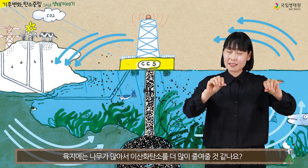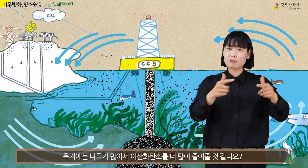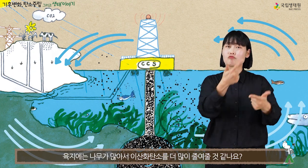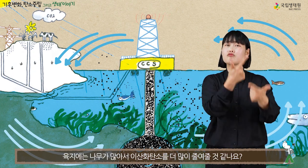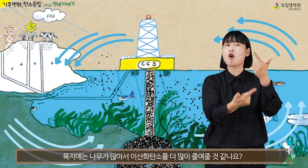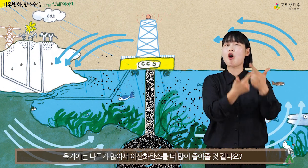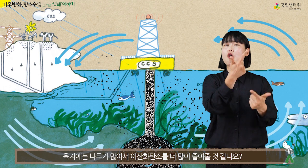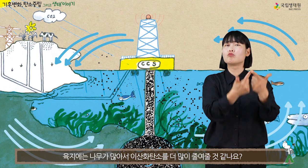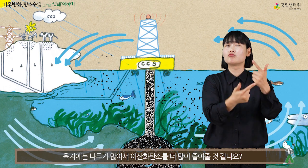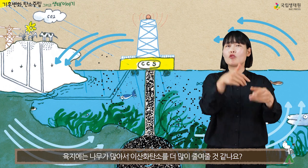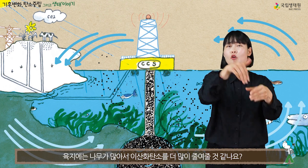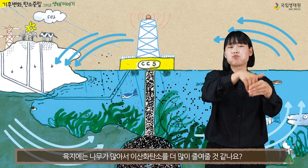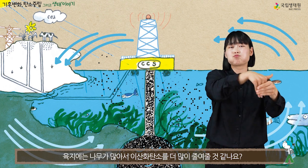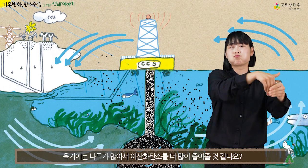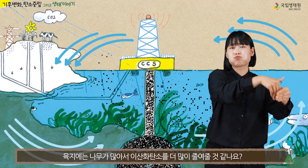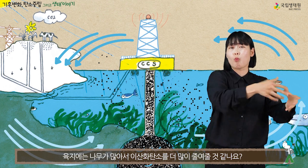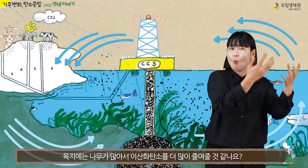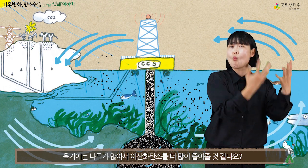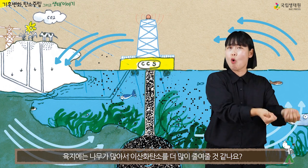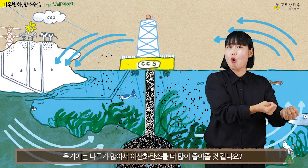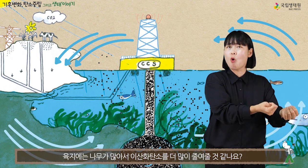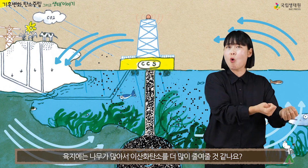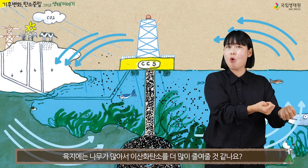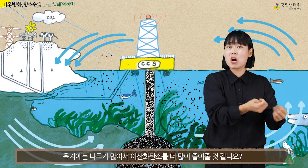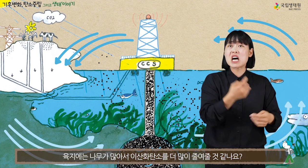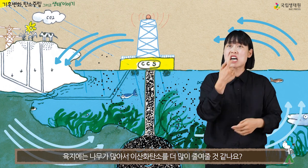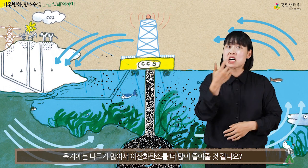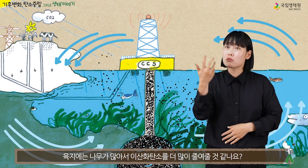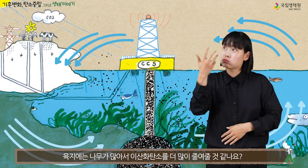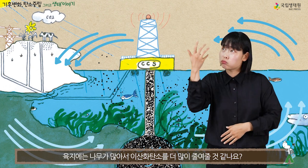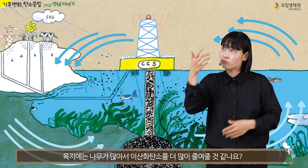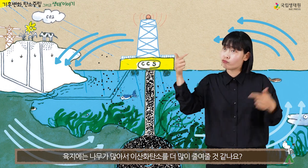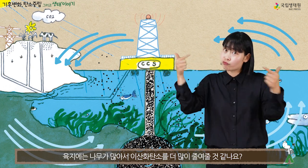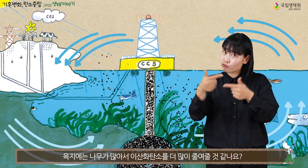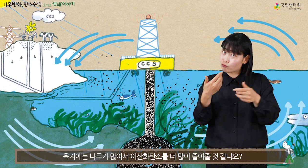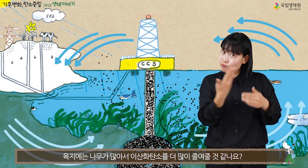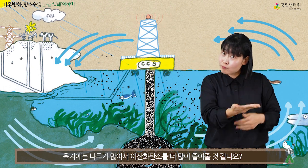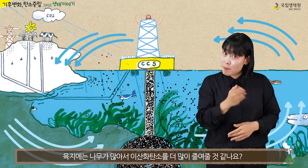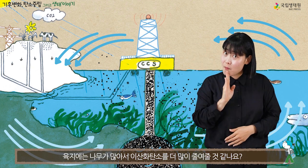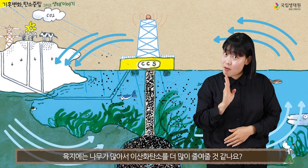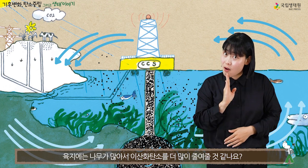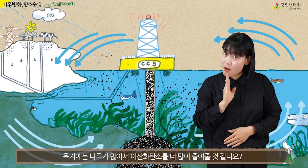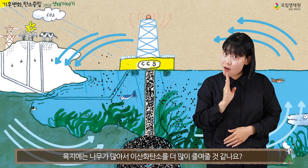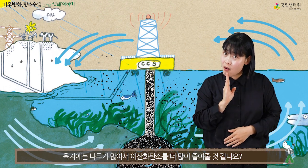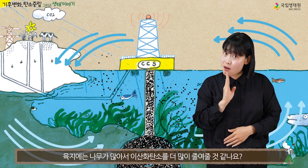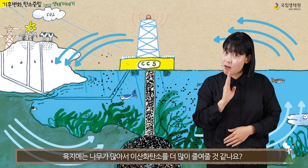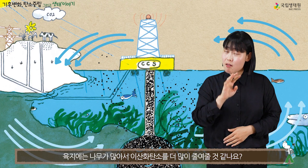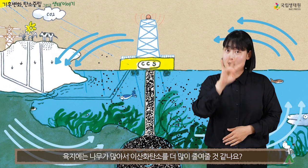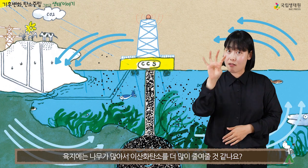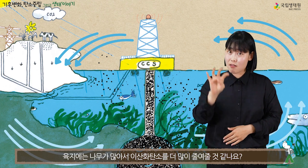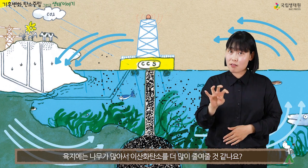육지에는 나무가 많아서 이산화탄소를 더 많이 줄여줄 것 같나요?